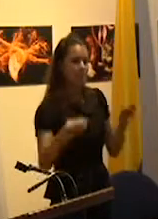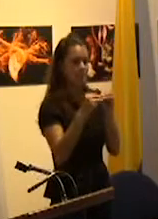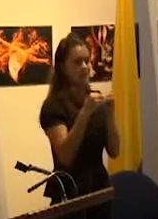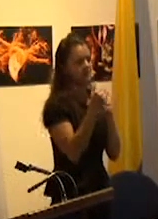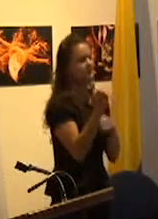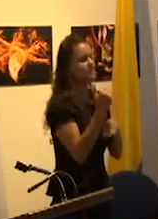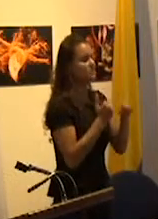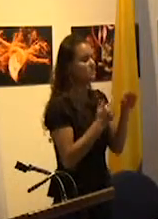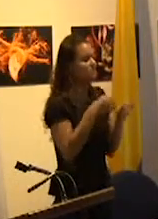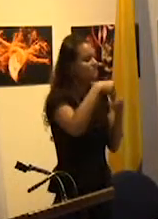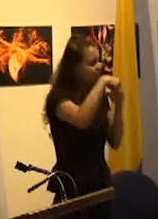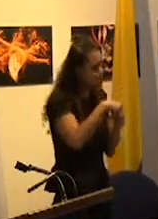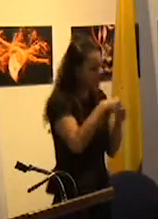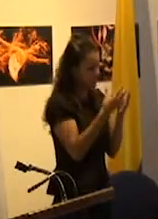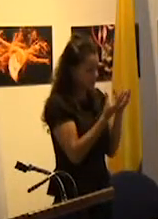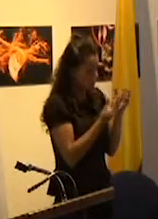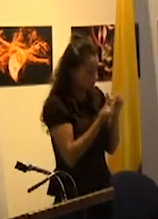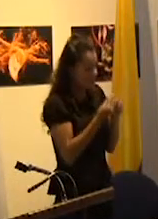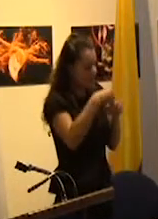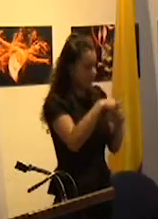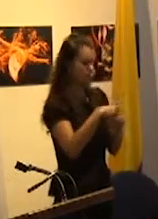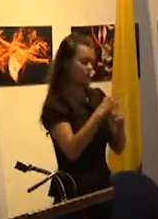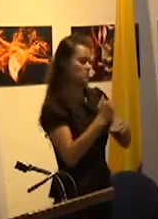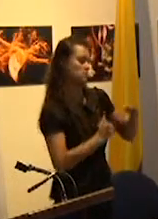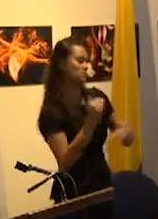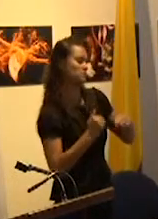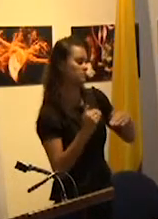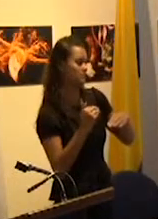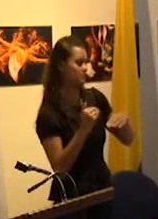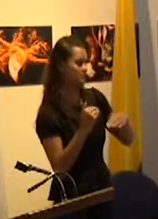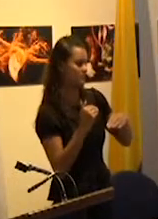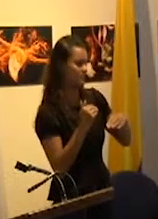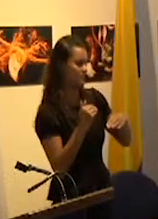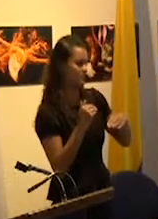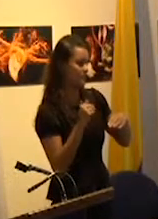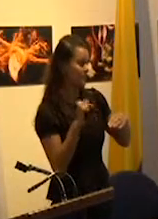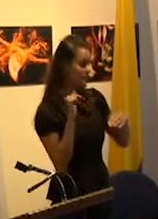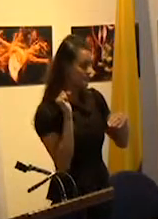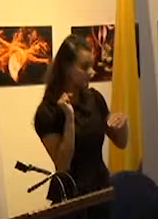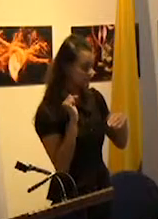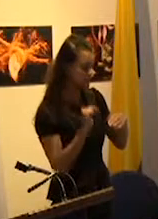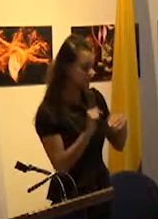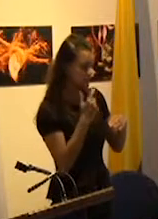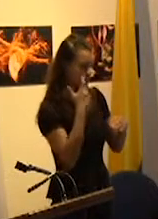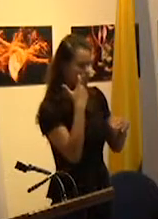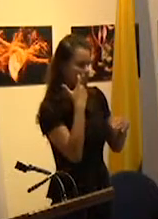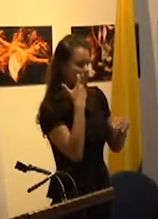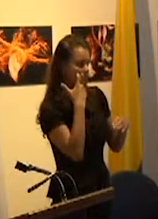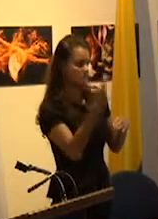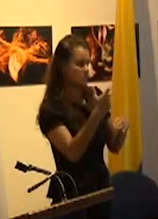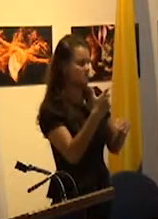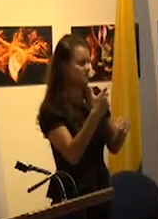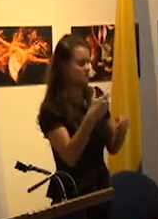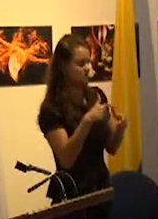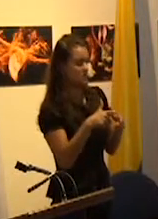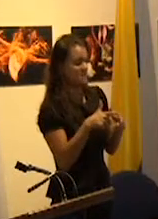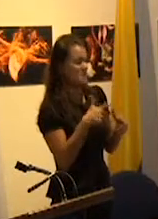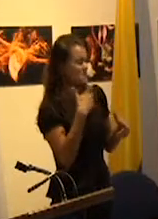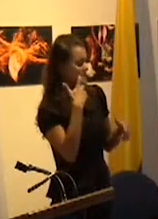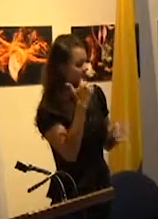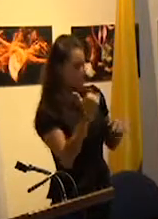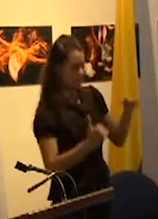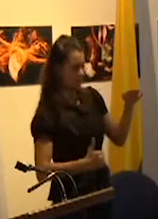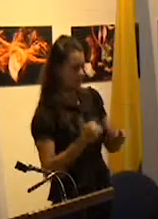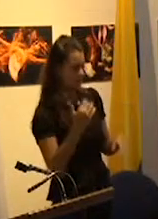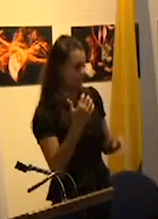desigualdades dentro de las categorías que fueron a su vez las que más crecieron de